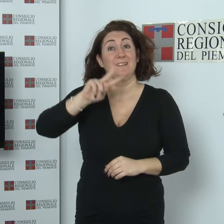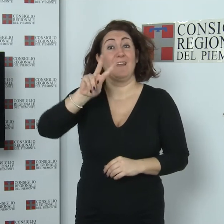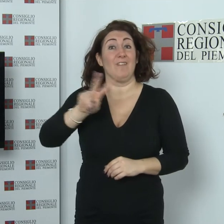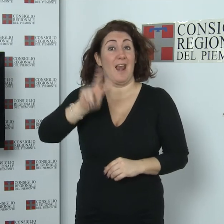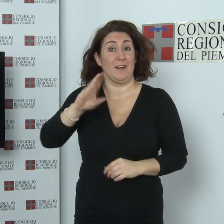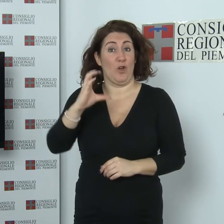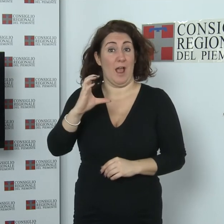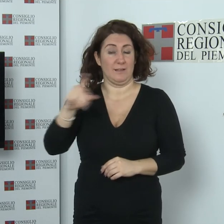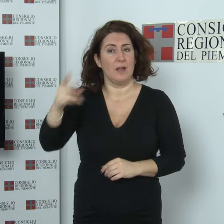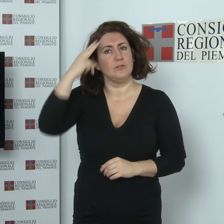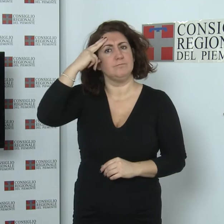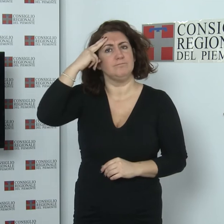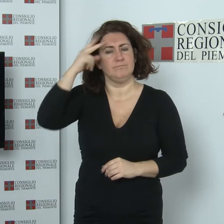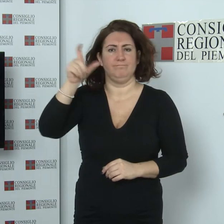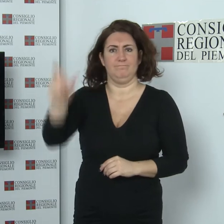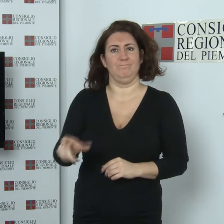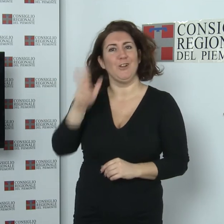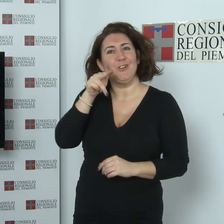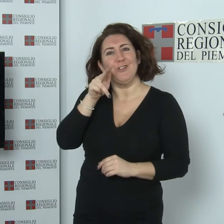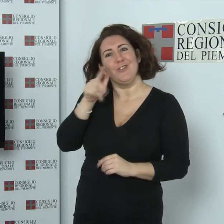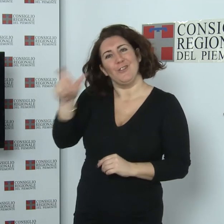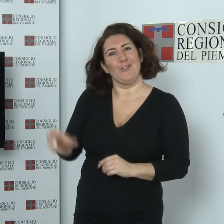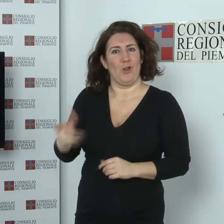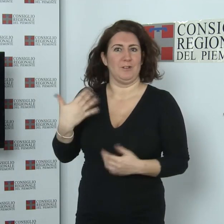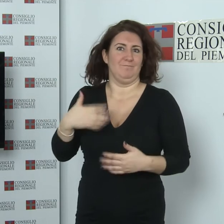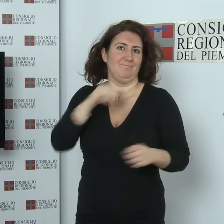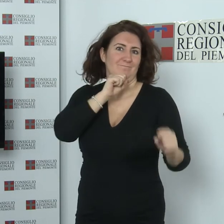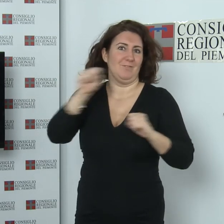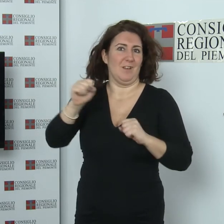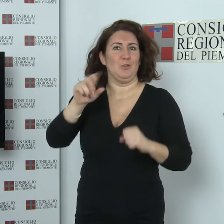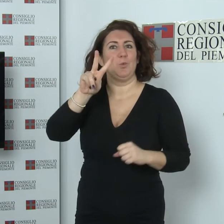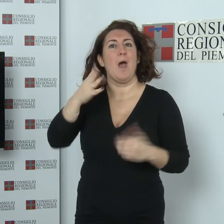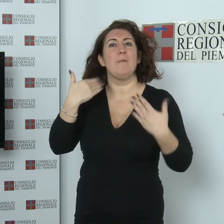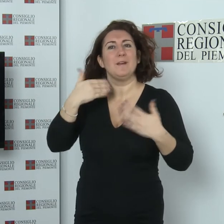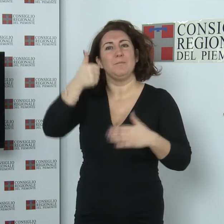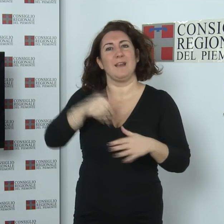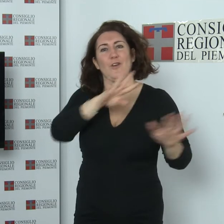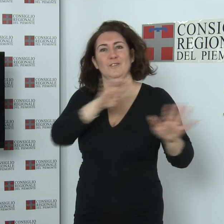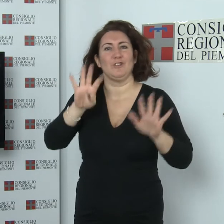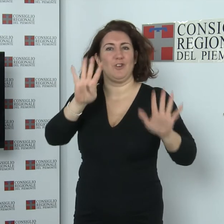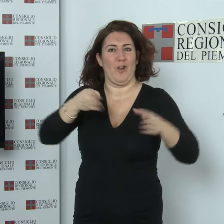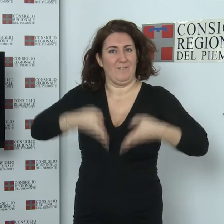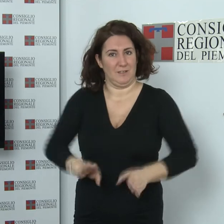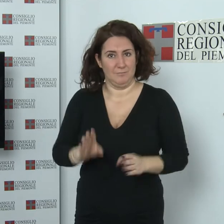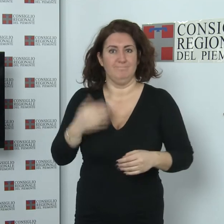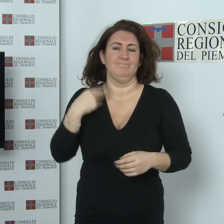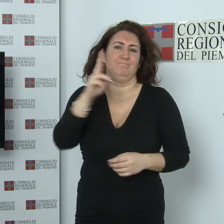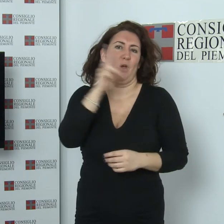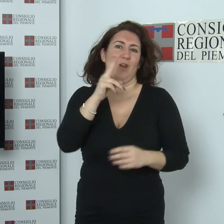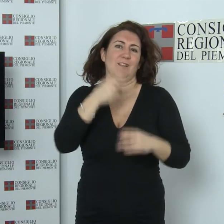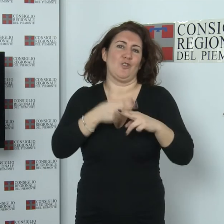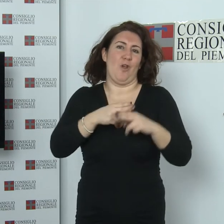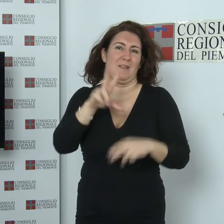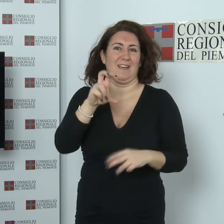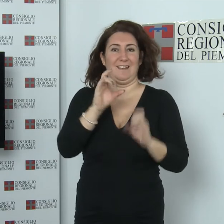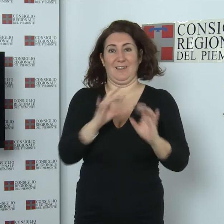ricordato l'illustre turinese nata il 22 aprile del 1909 e scomparsa a Roma il 30 dicembre scorso e l'Assemblea